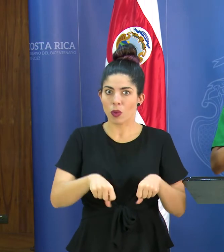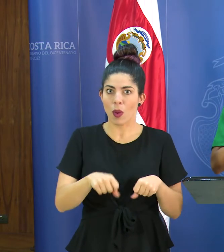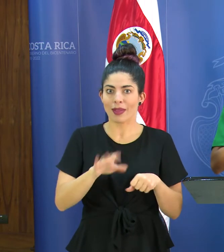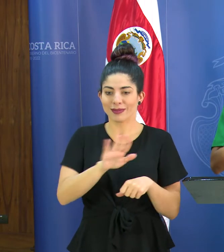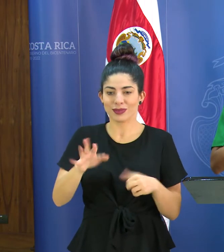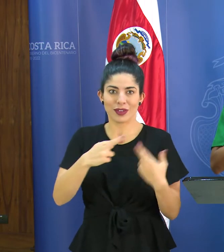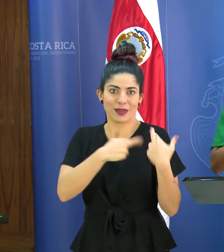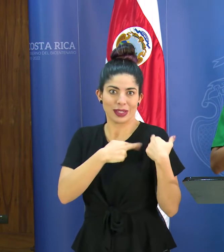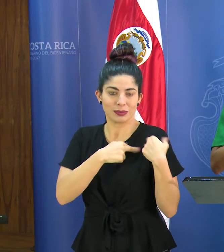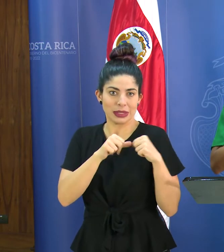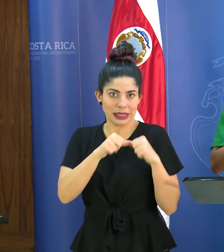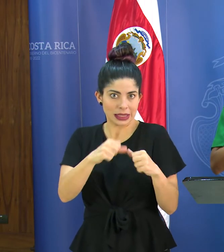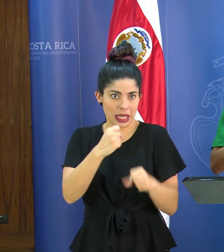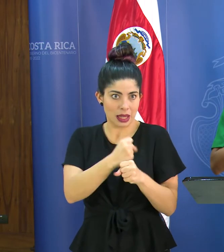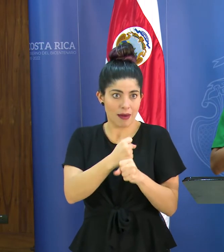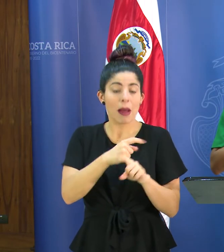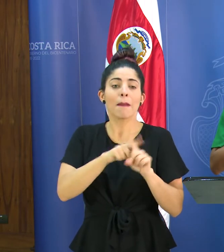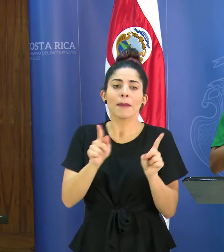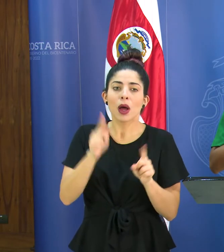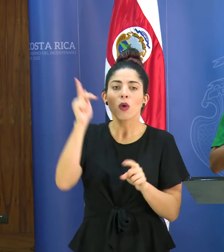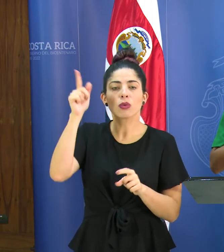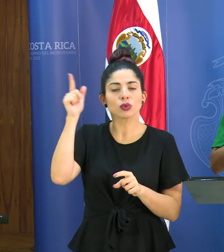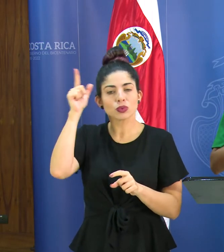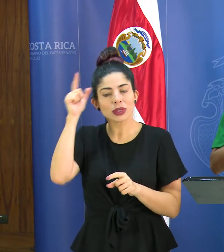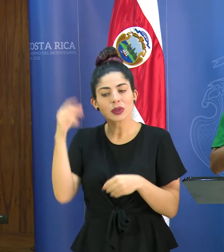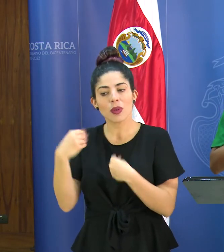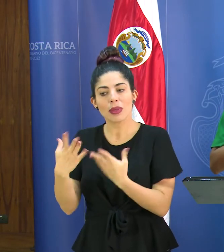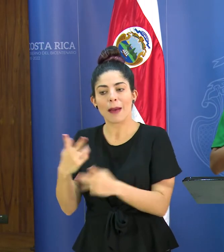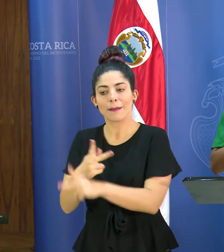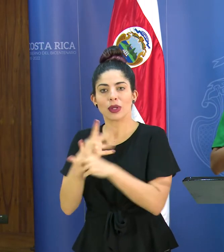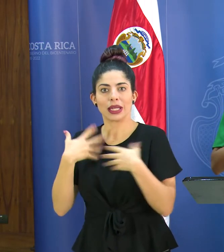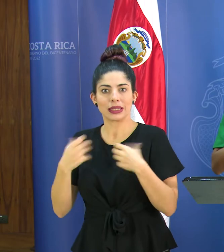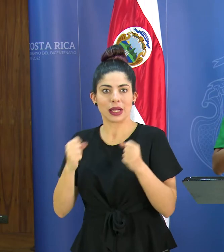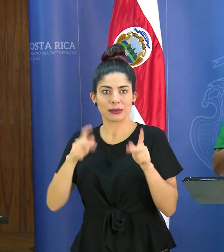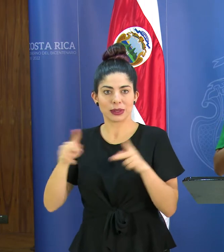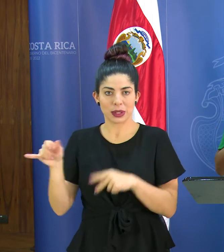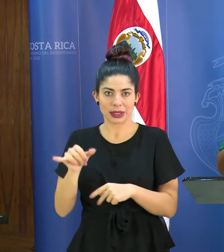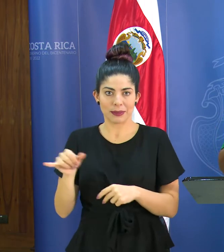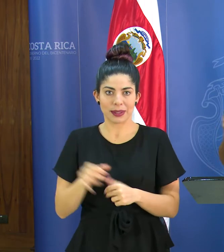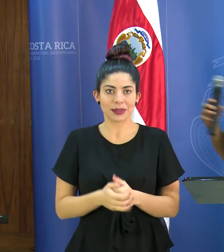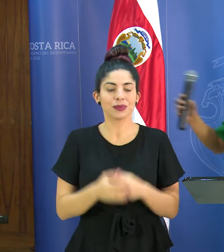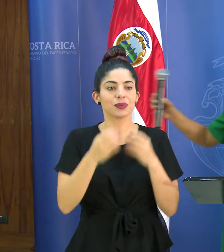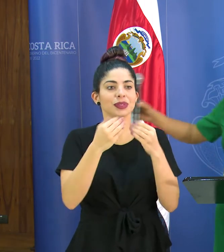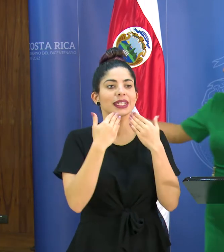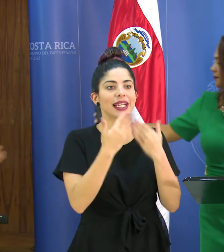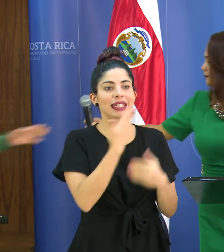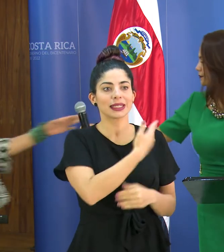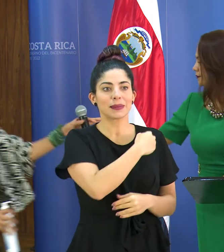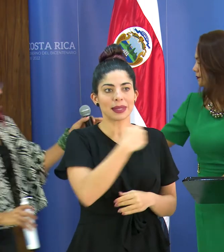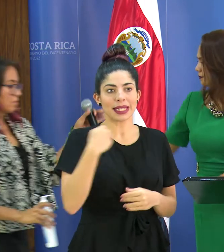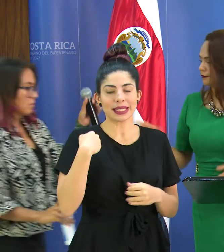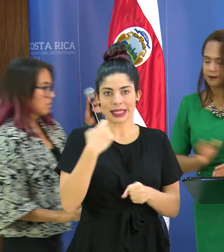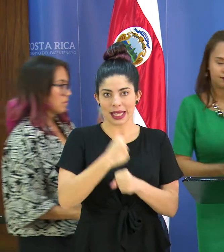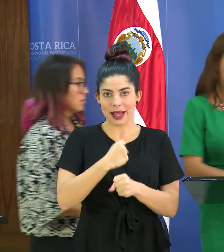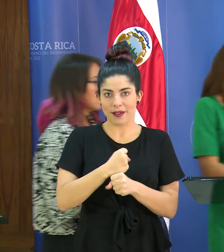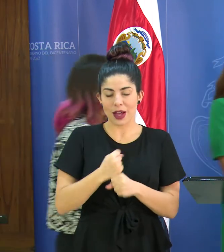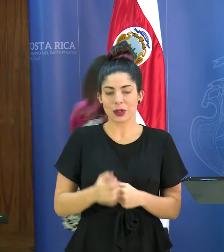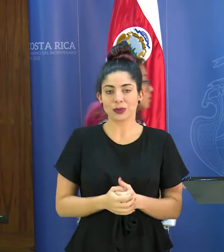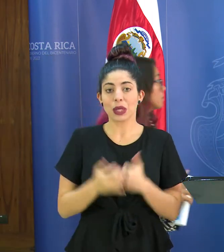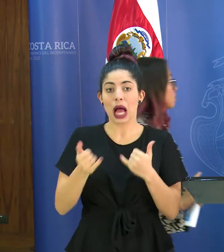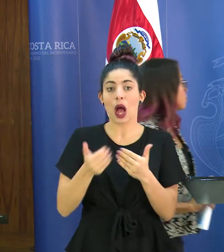obligaciones en los puestos de trabajo pero también por supuesto garantizar el resguardo de la salud de las personas muchas gracias señora ministra de trabajo